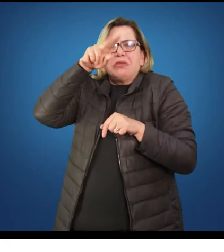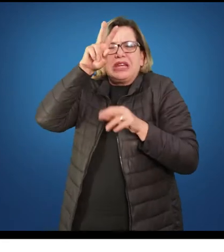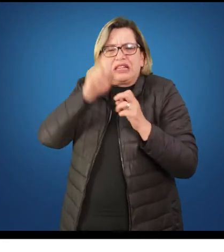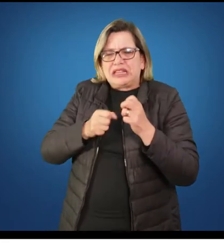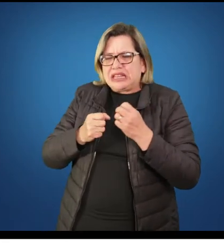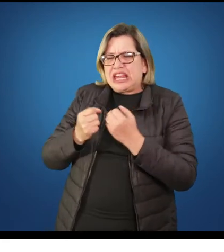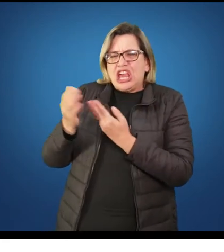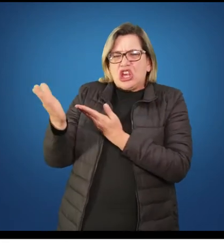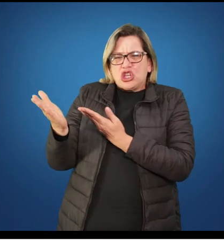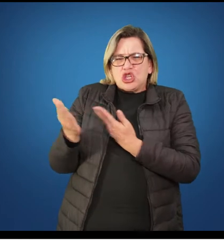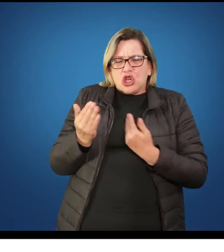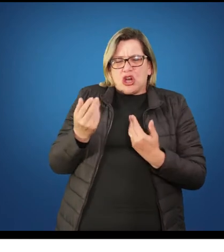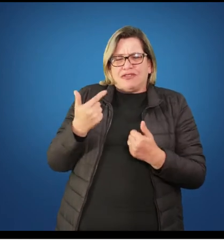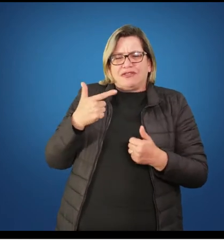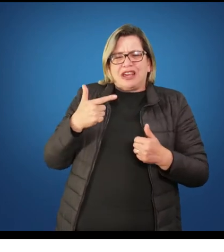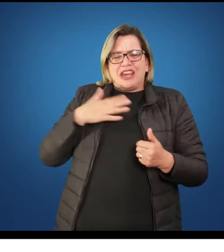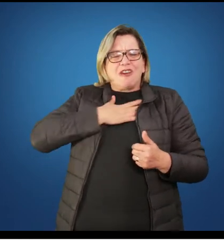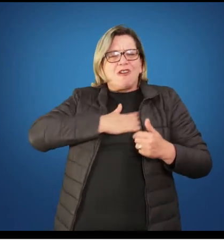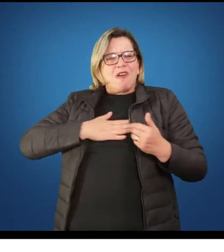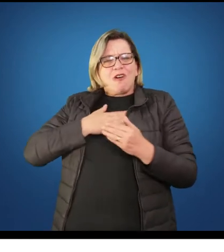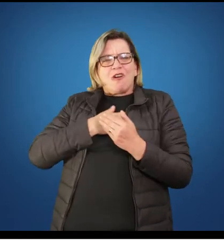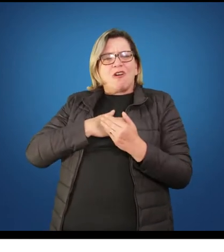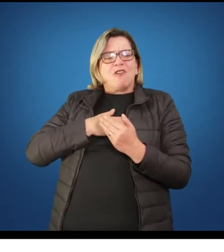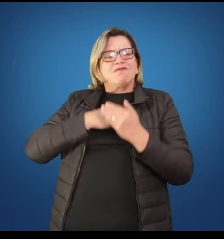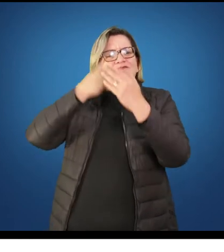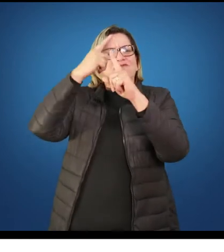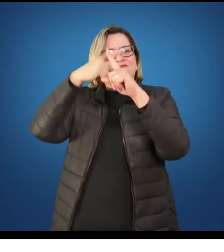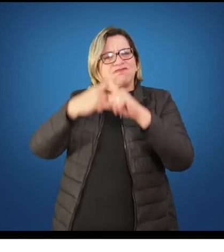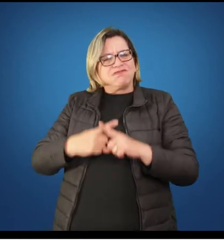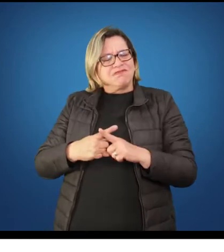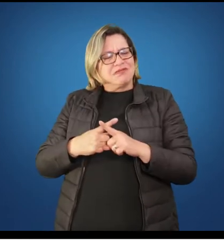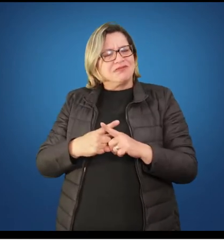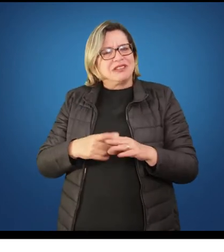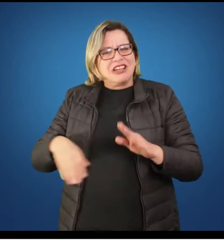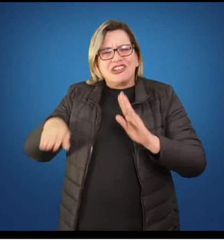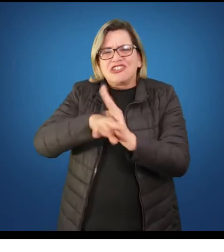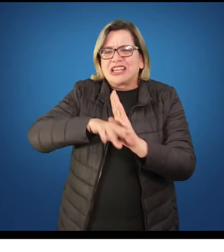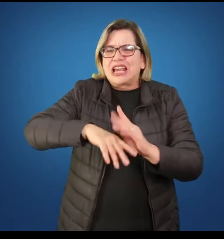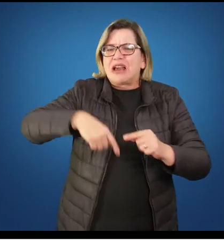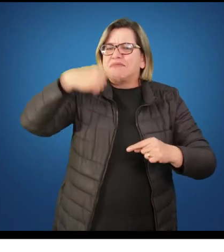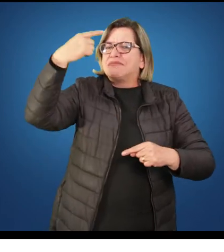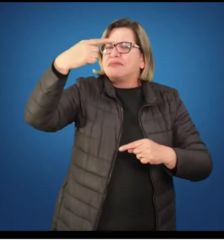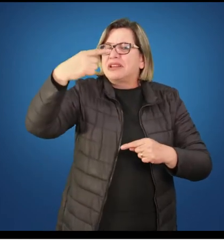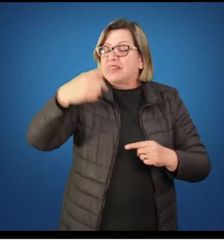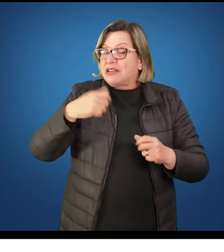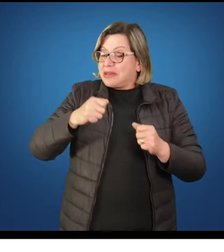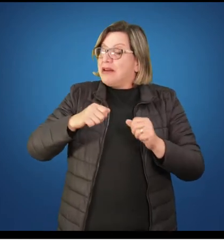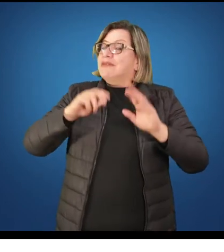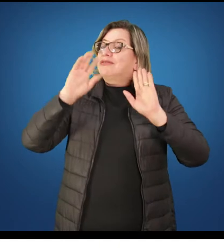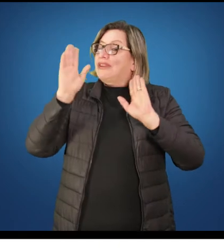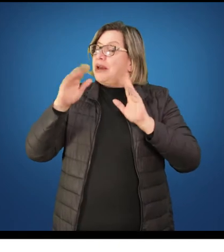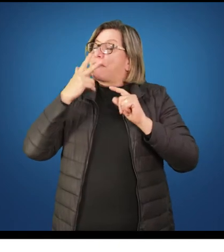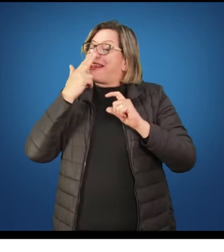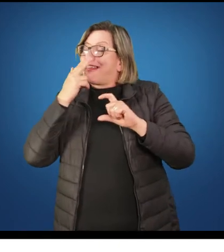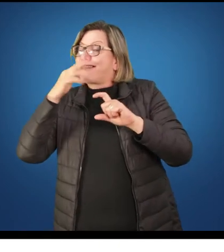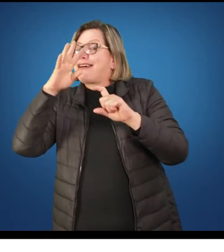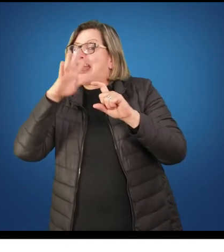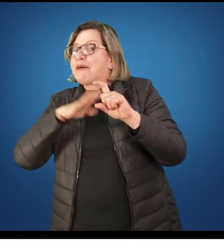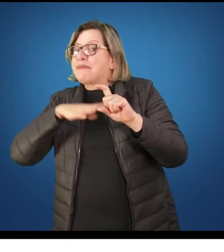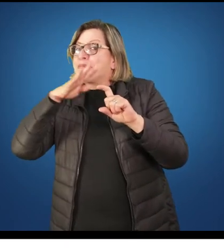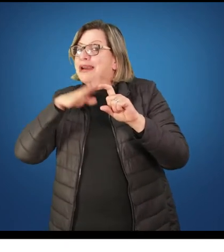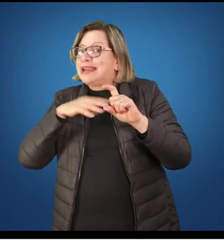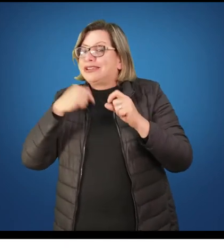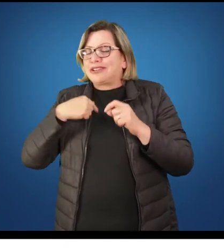de uma criança com um semblante, de repente, mais sério, assistindo um vídeo, assistindo um filme